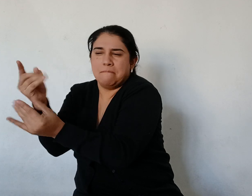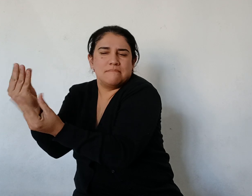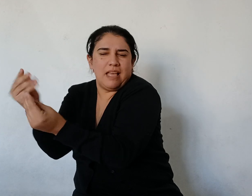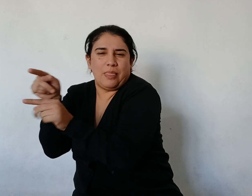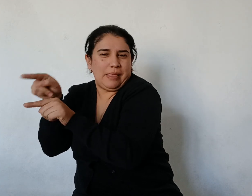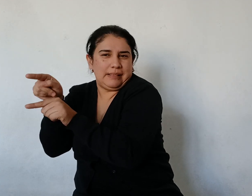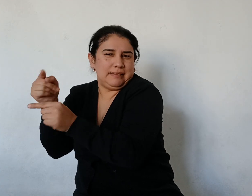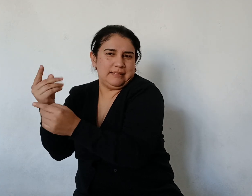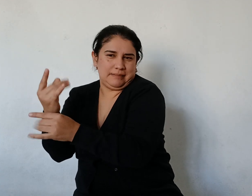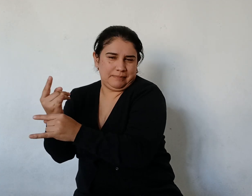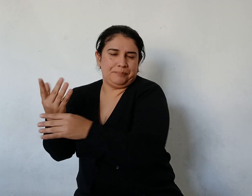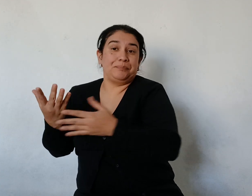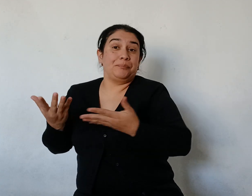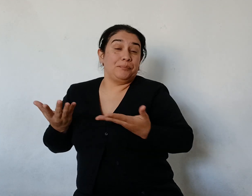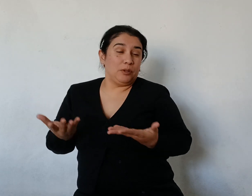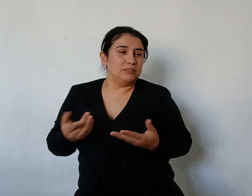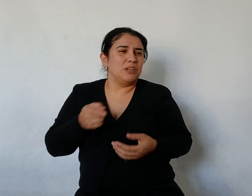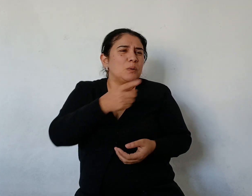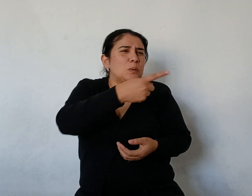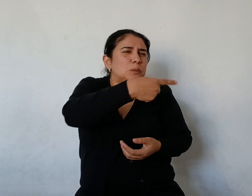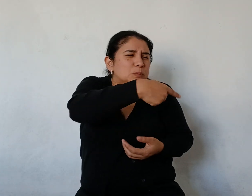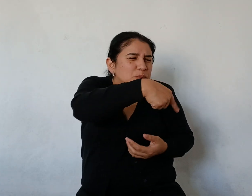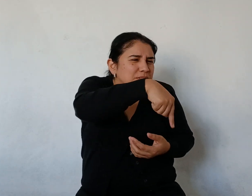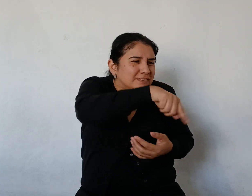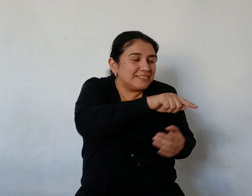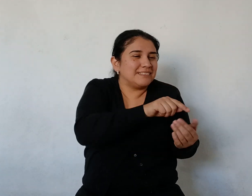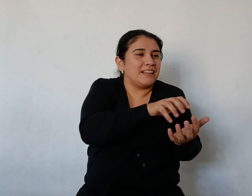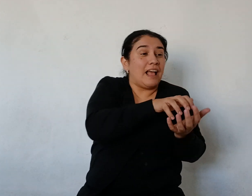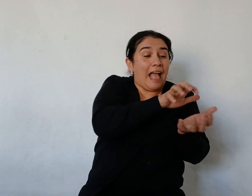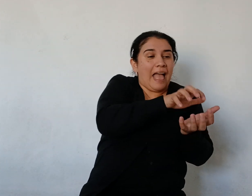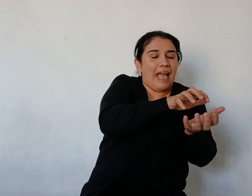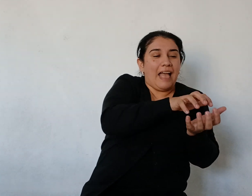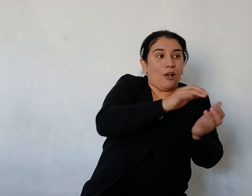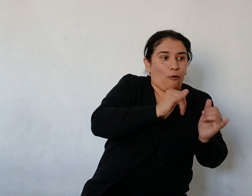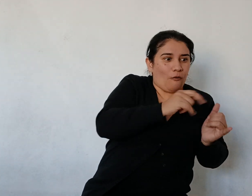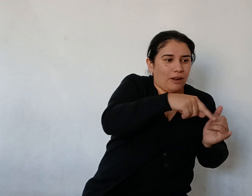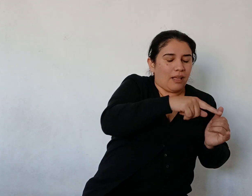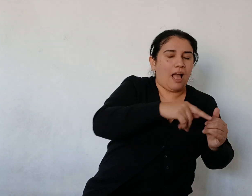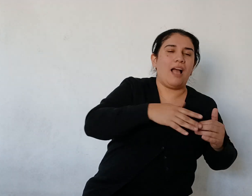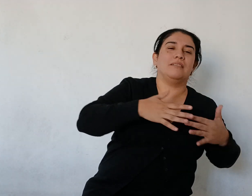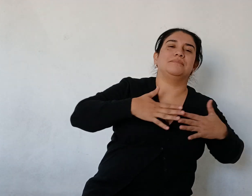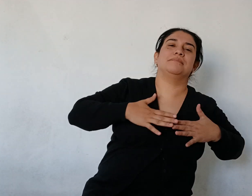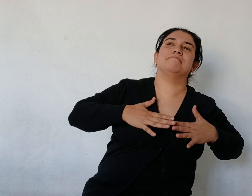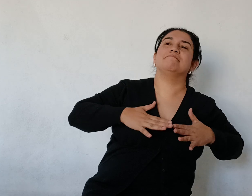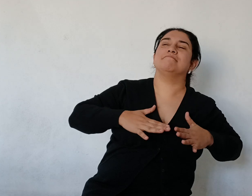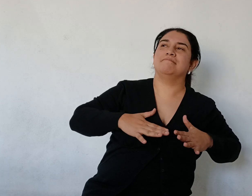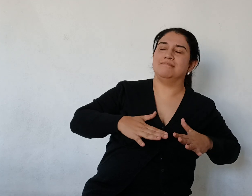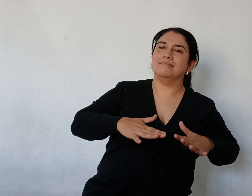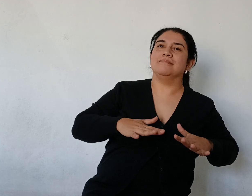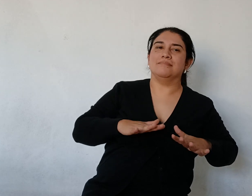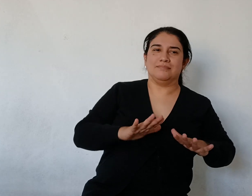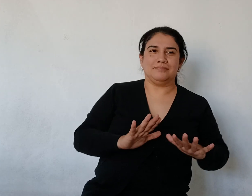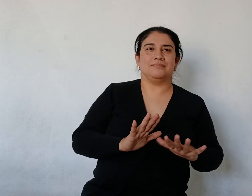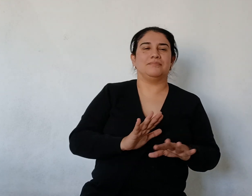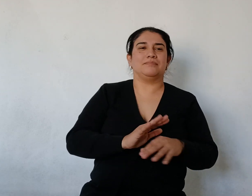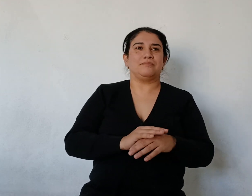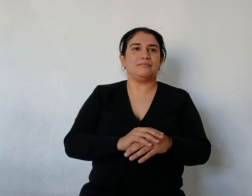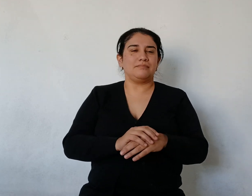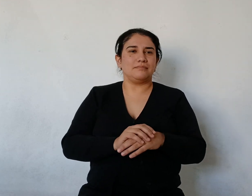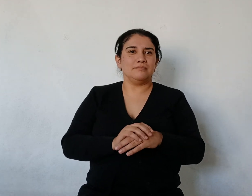los yacarés chicos se tranquilizaron Pero enseguida volvieron a asustarse Porque el humo gris se